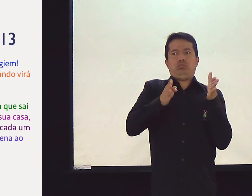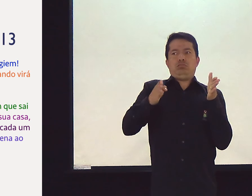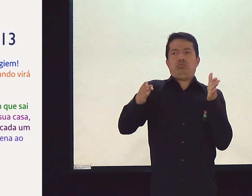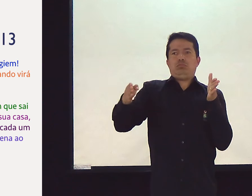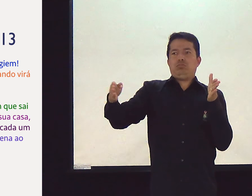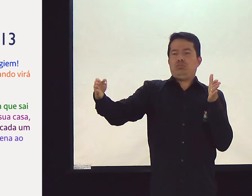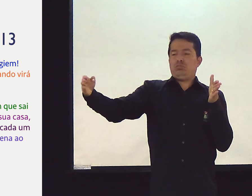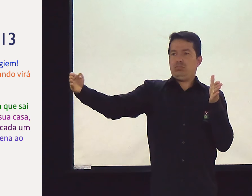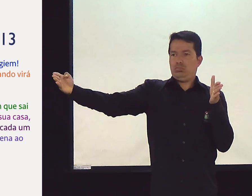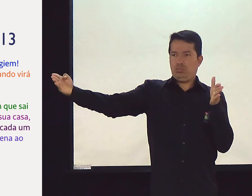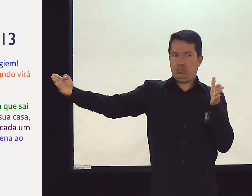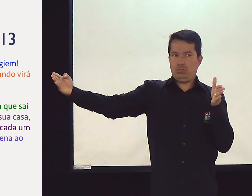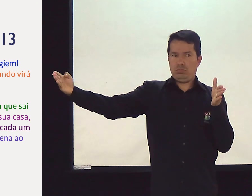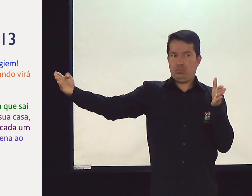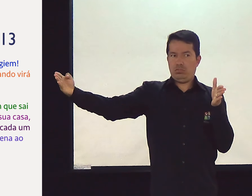Era encarregado de alguma coisa. Certo?